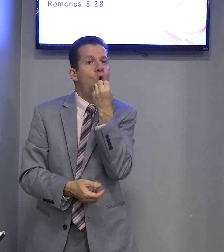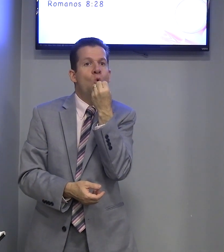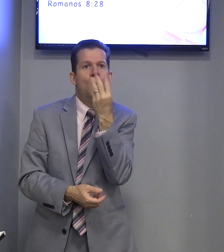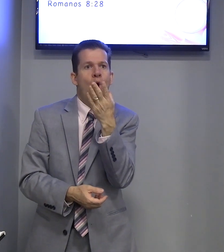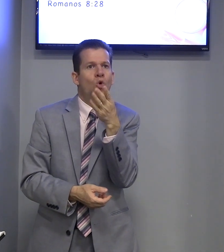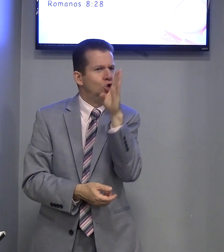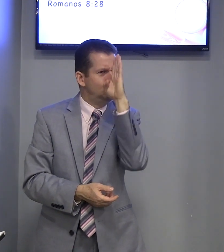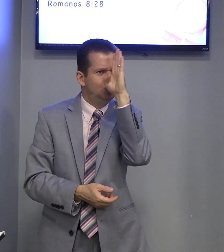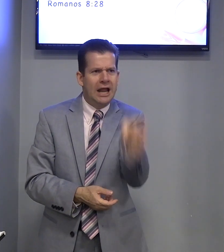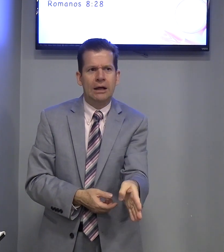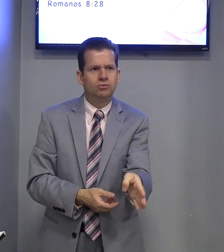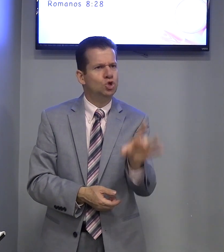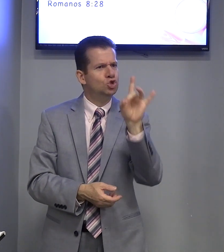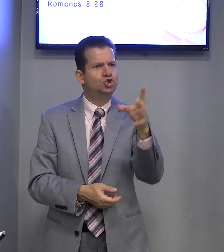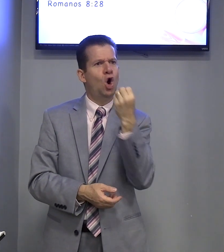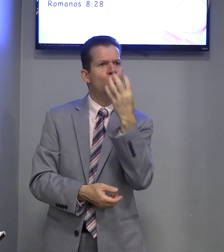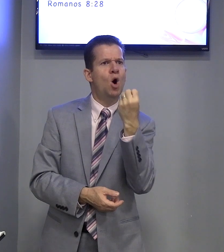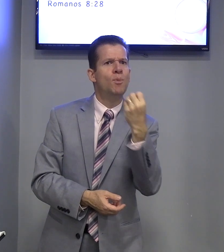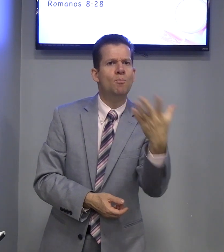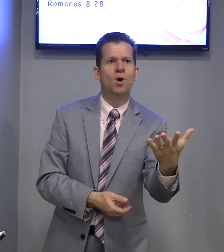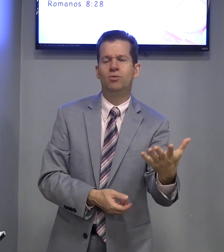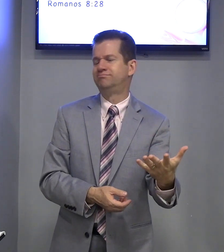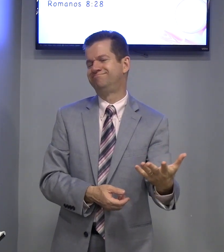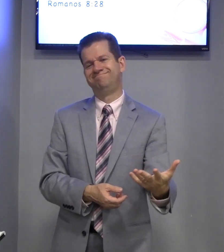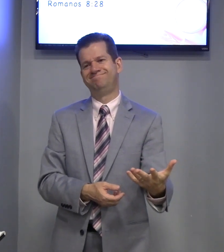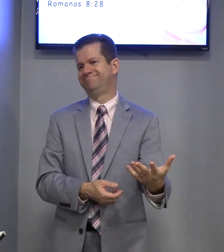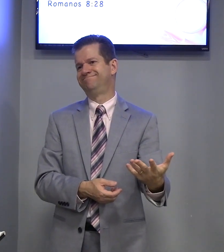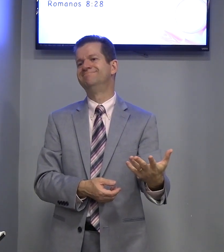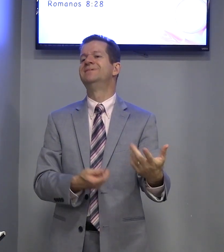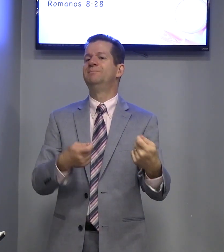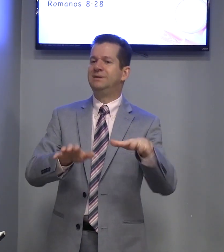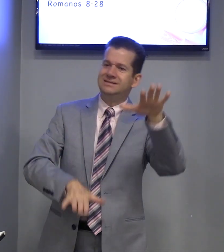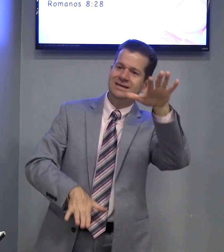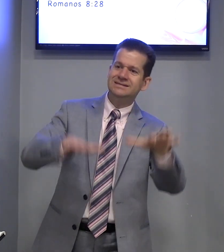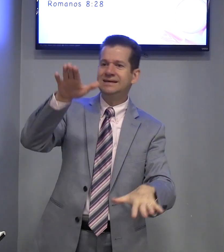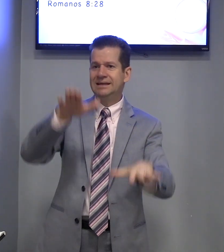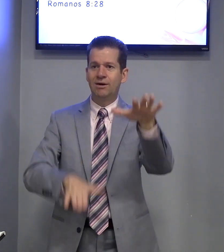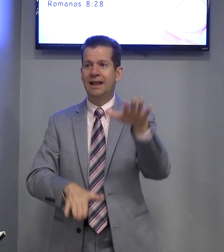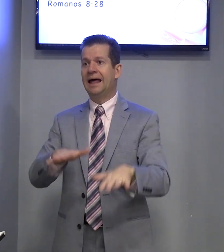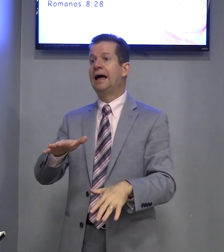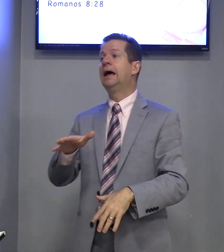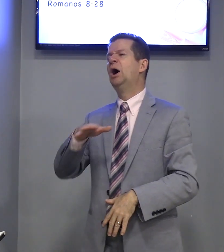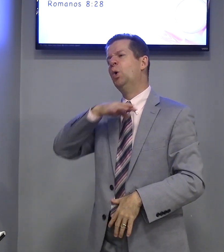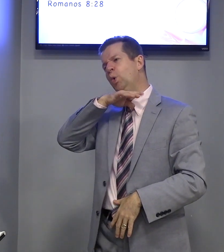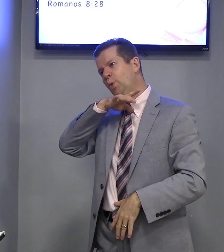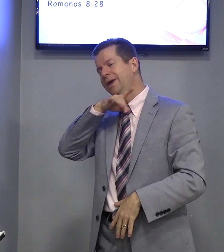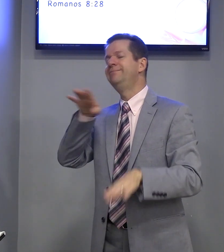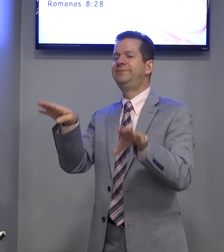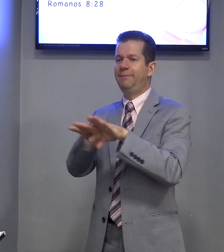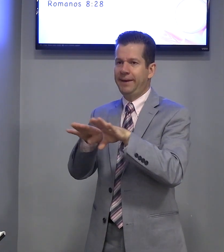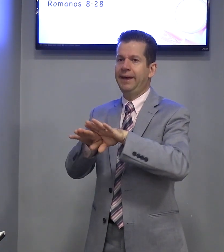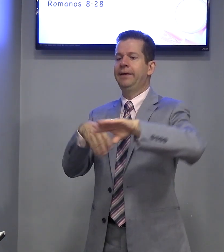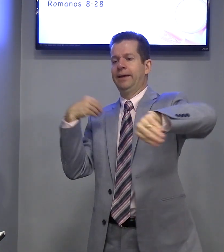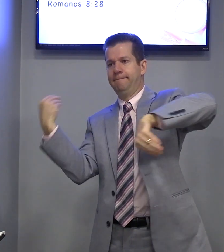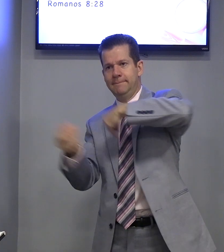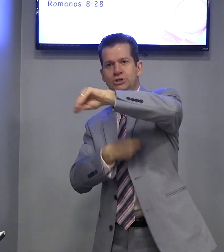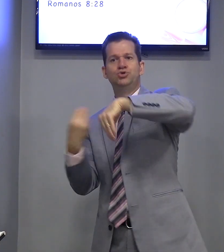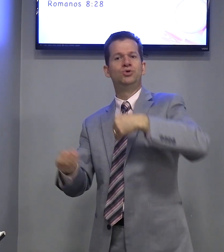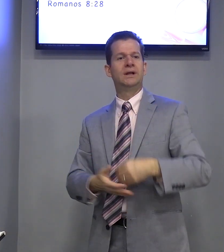o bom. Direto. Só o bom, bom, bom. Precisa intercalar. O ruim também mistura